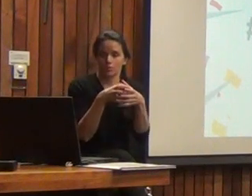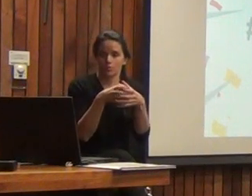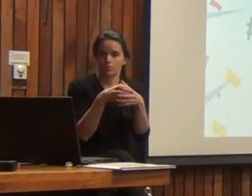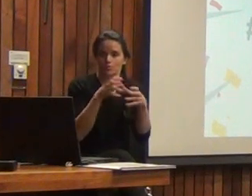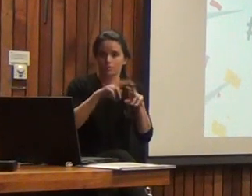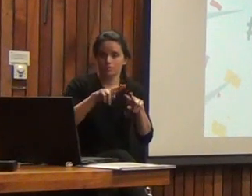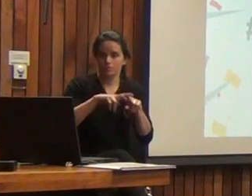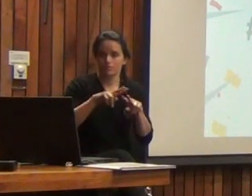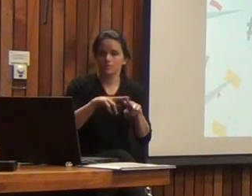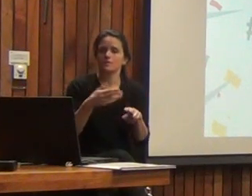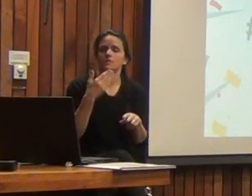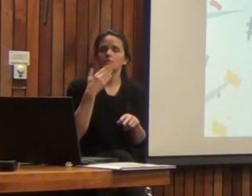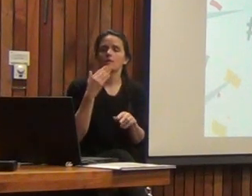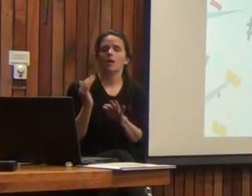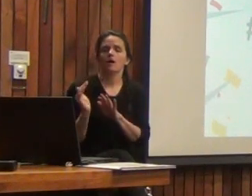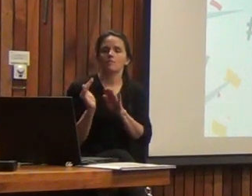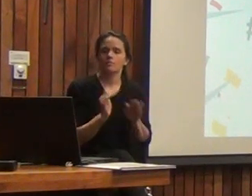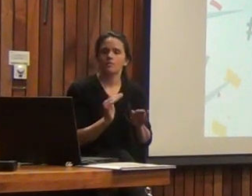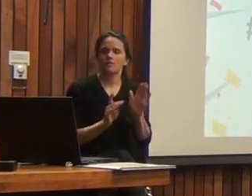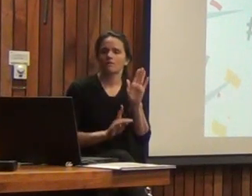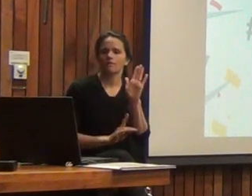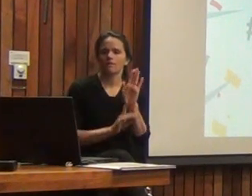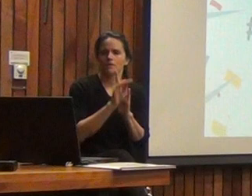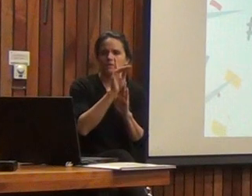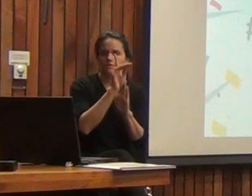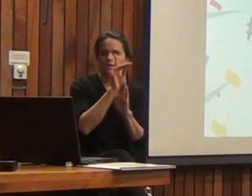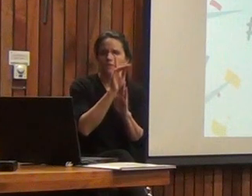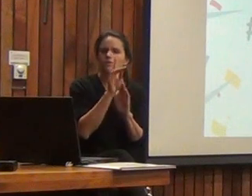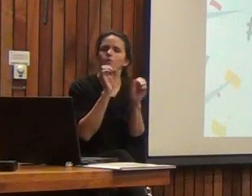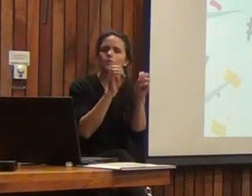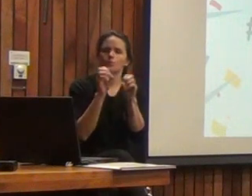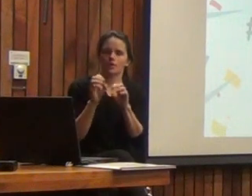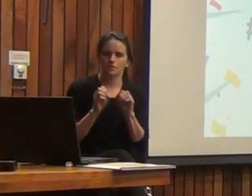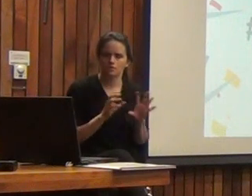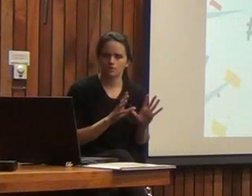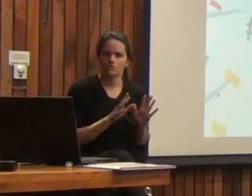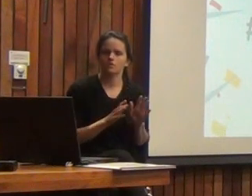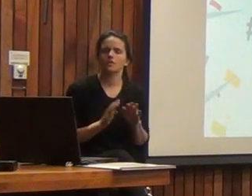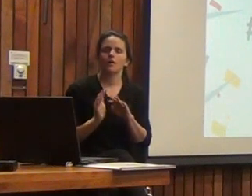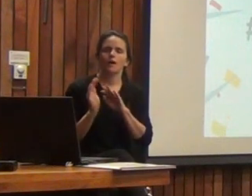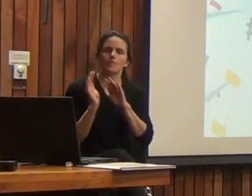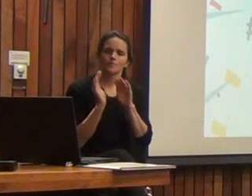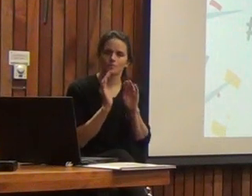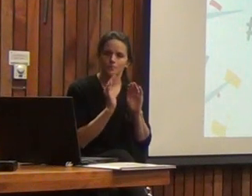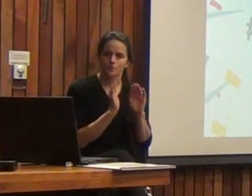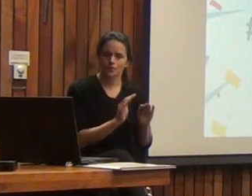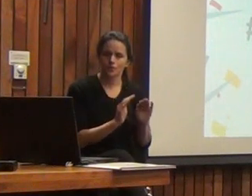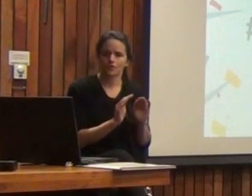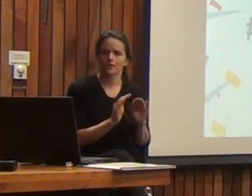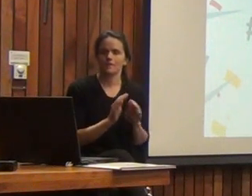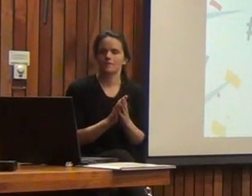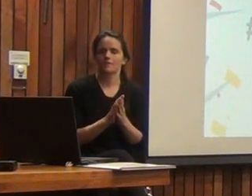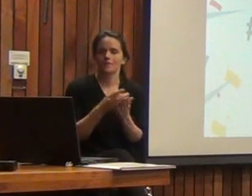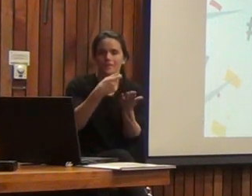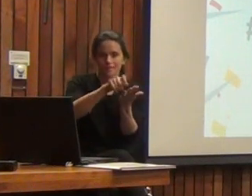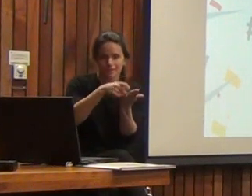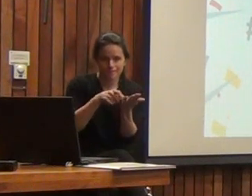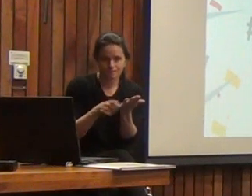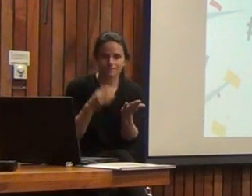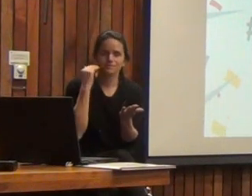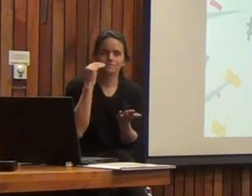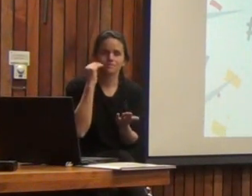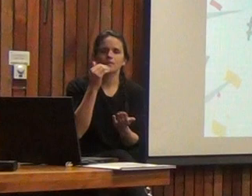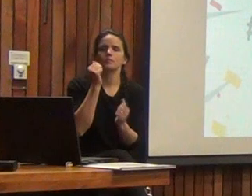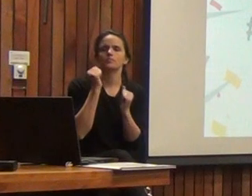haciendo, es contribuir al desarrollo de la educación, es contribuir al desarrollo y a los diagnósticos de los niños. Lo que estamos